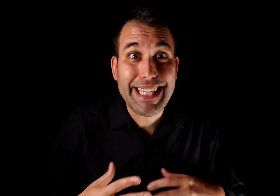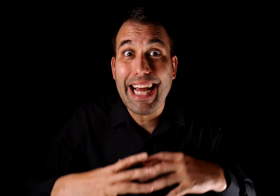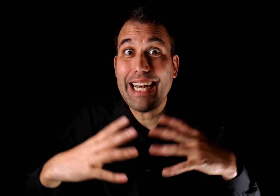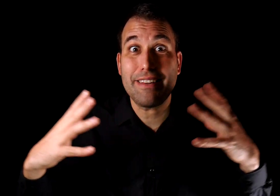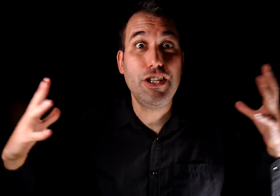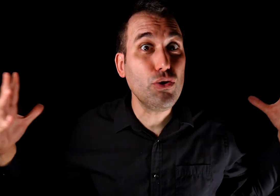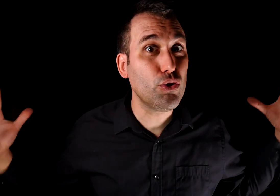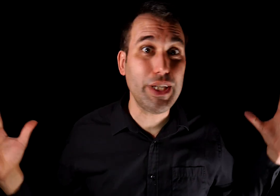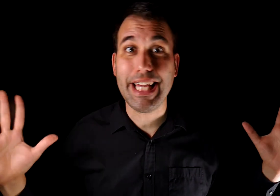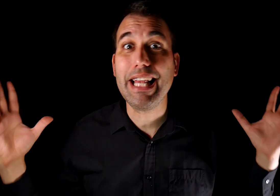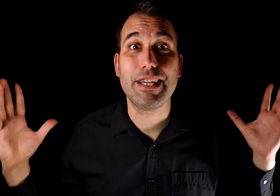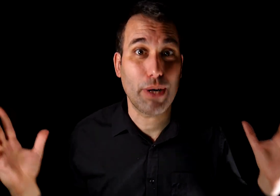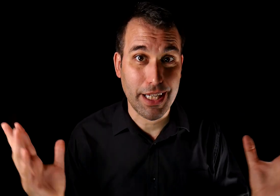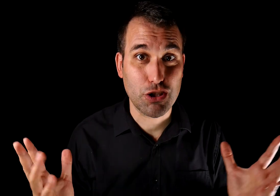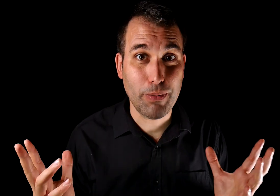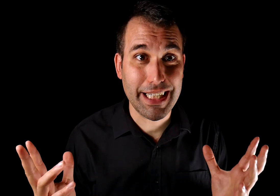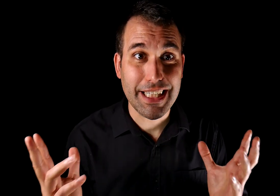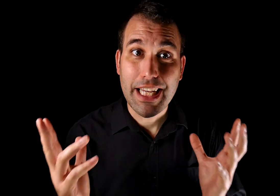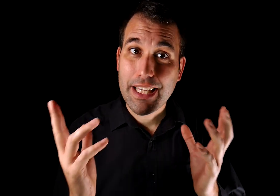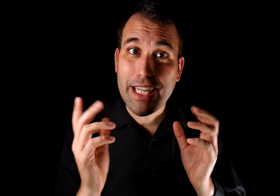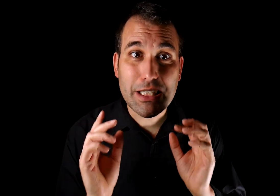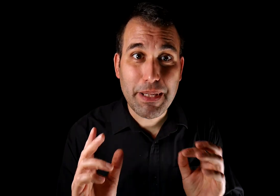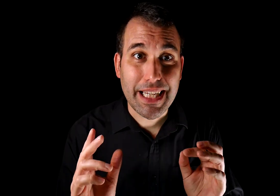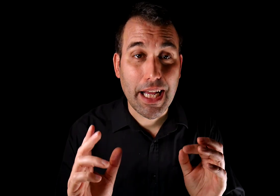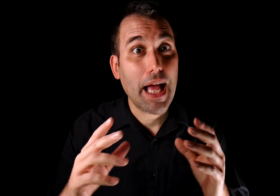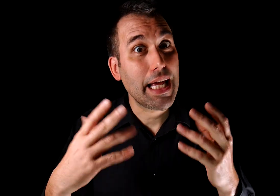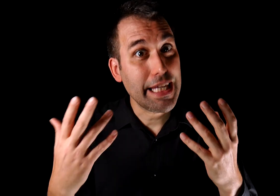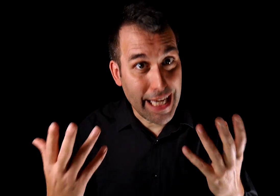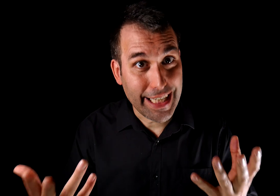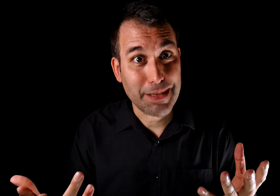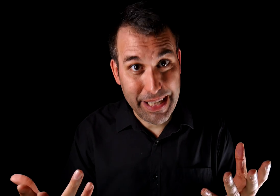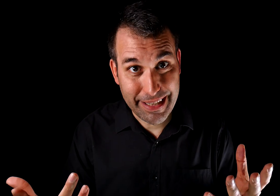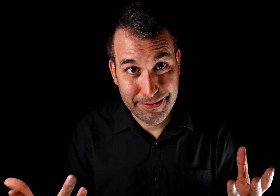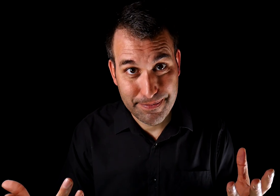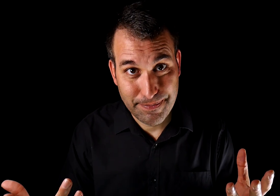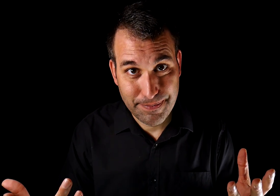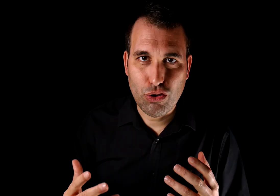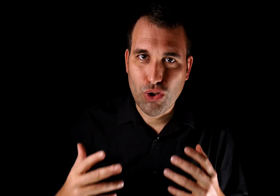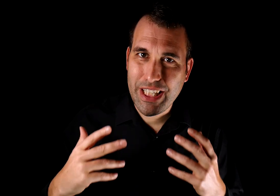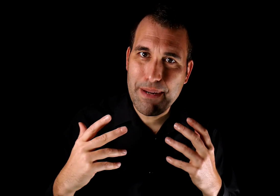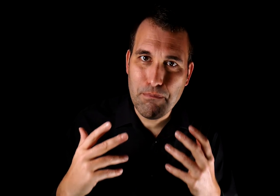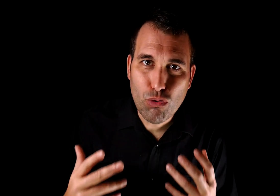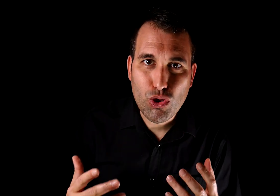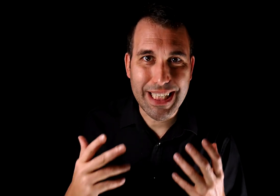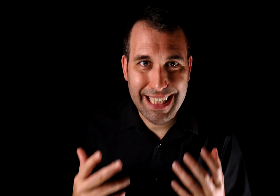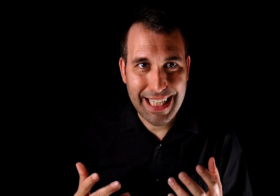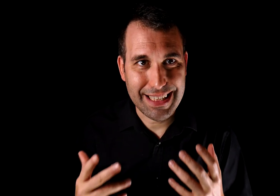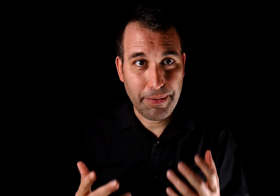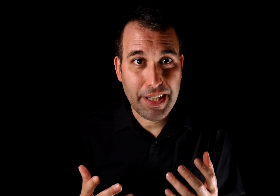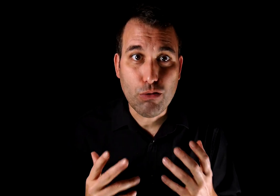encarnación de un ideal de cualidades humanas que respetan y al que aspiran. Por lo tanto, tienen muchas ganas de vivir en